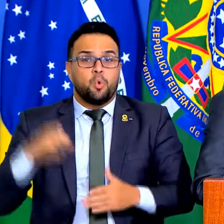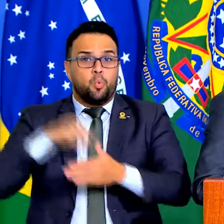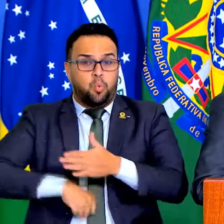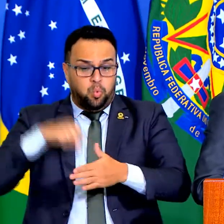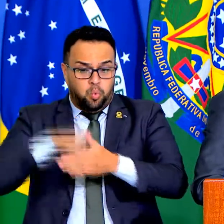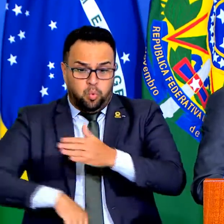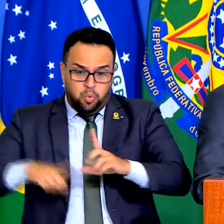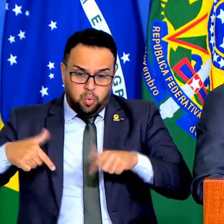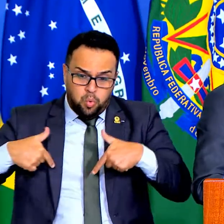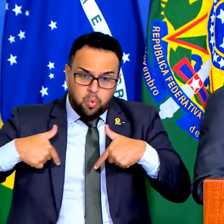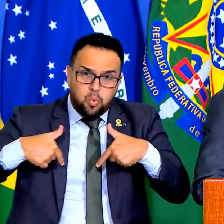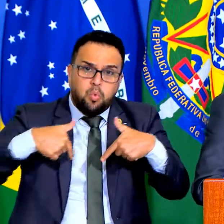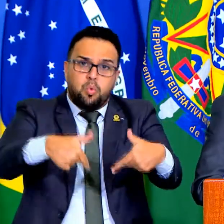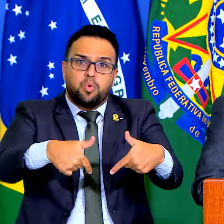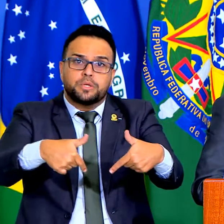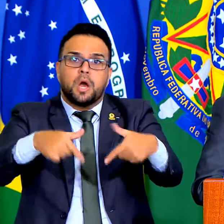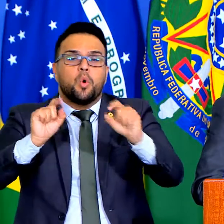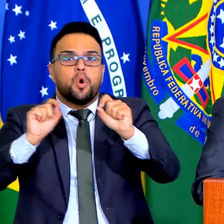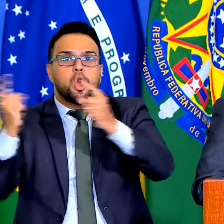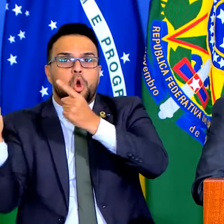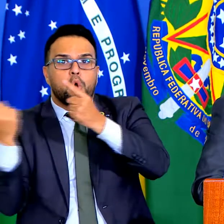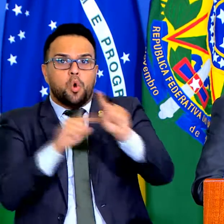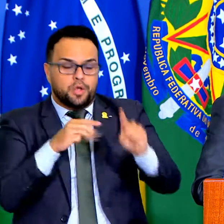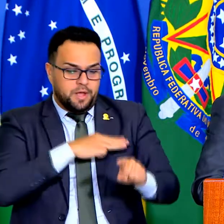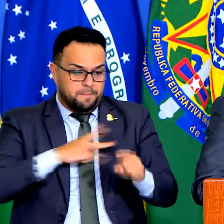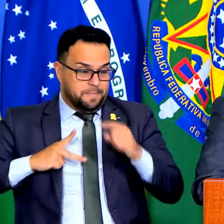hercúlea contra o Ministério Público,